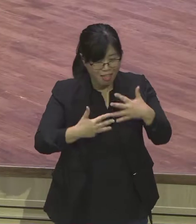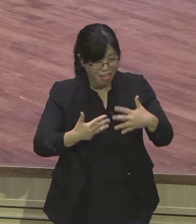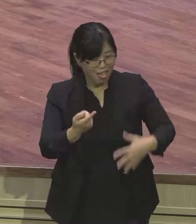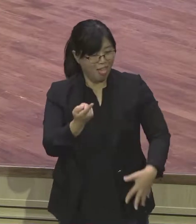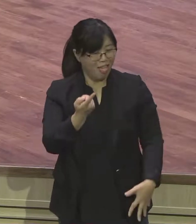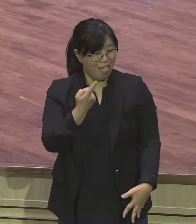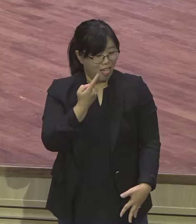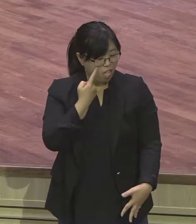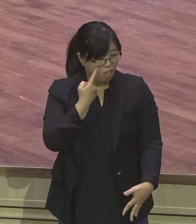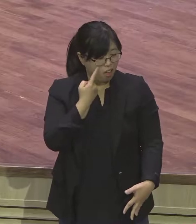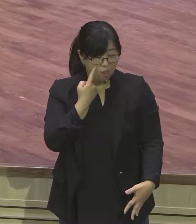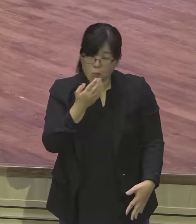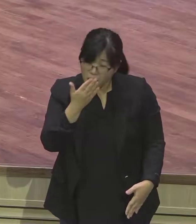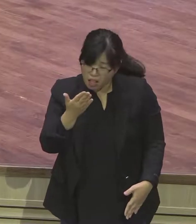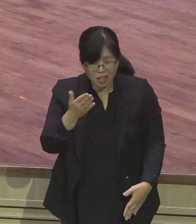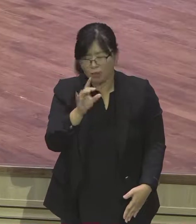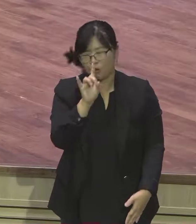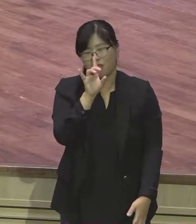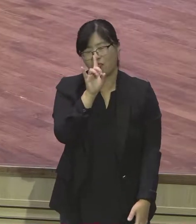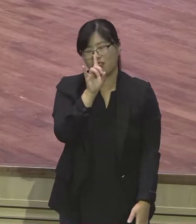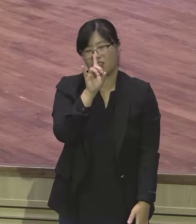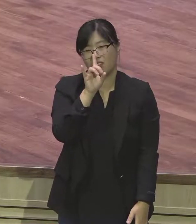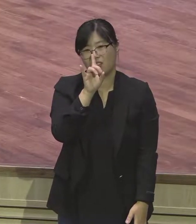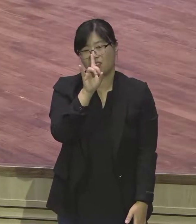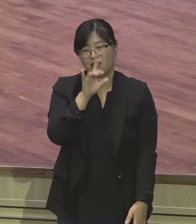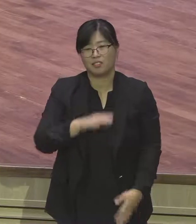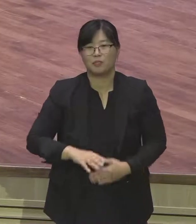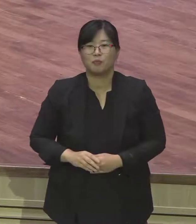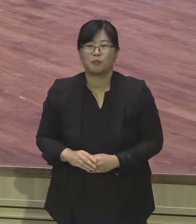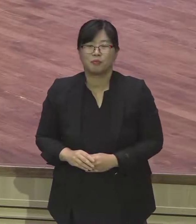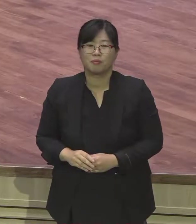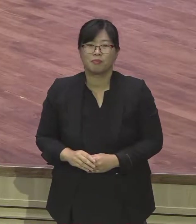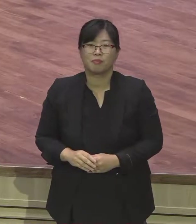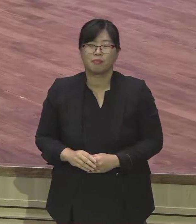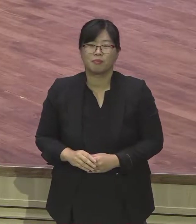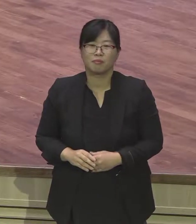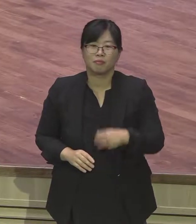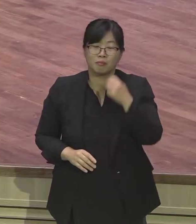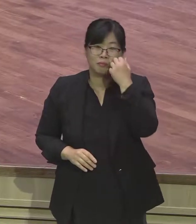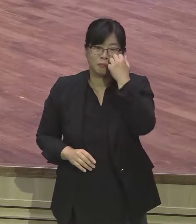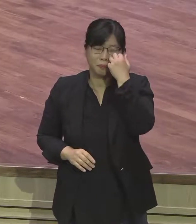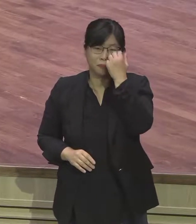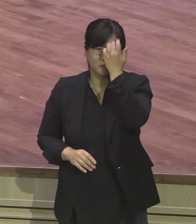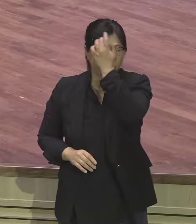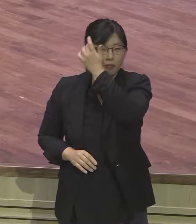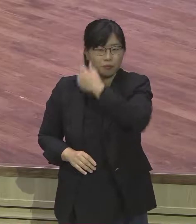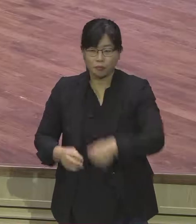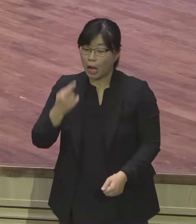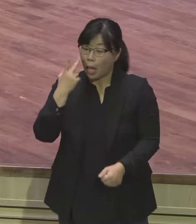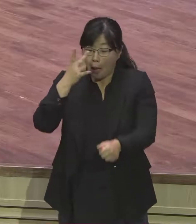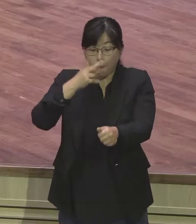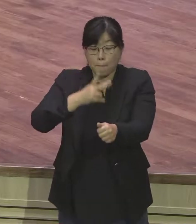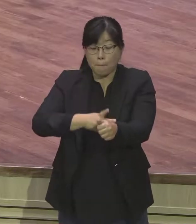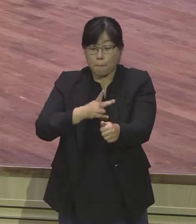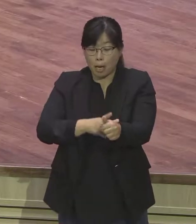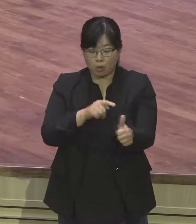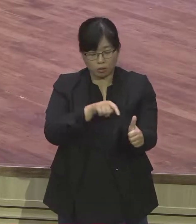잘한다 고림도에서 완전 실력 있는 철학적 그런 어마어마한 지식 가지고 하다가 실패해버렸어요.